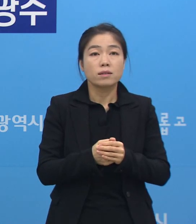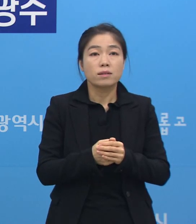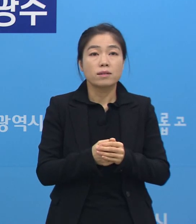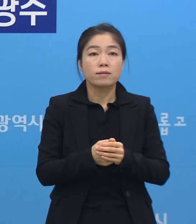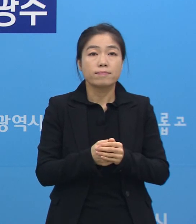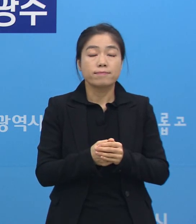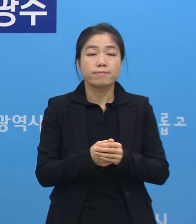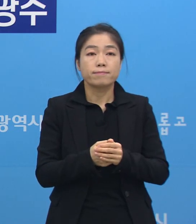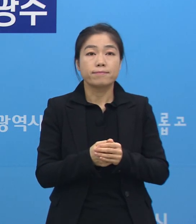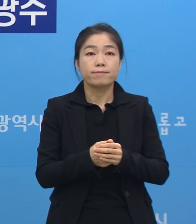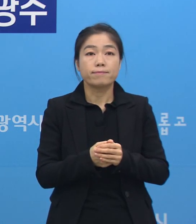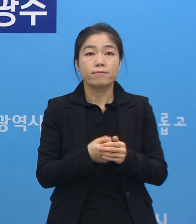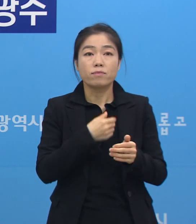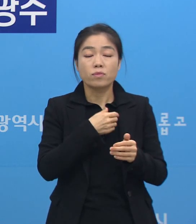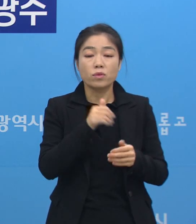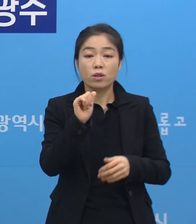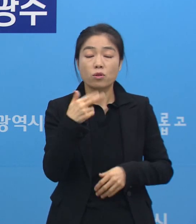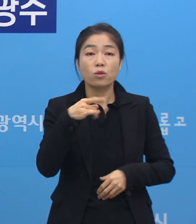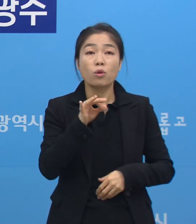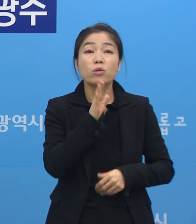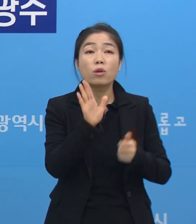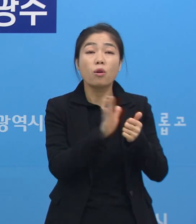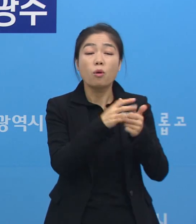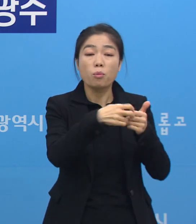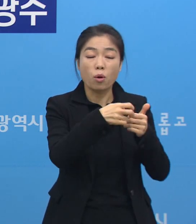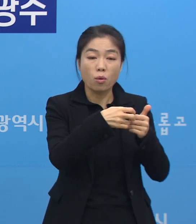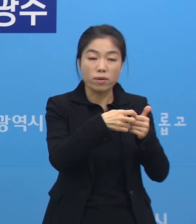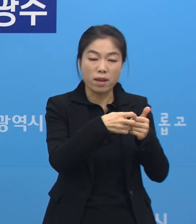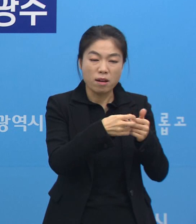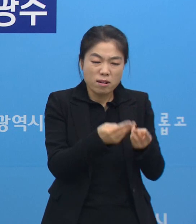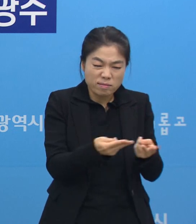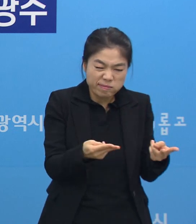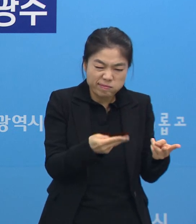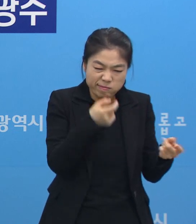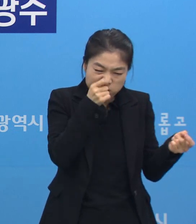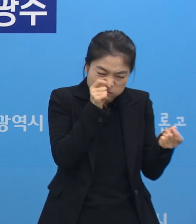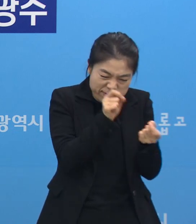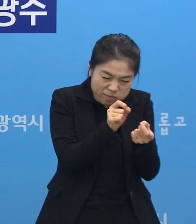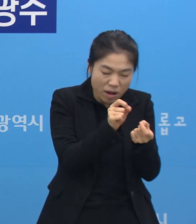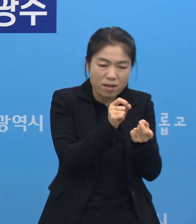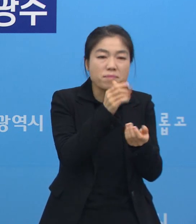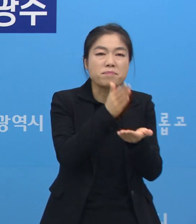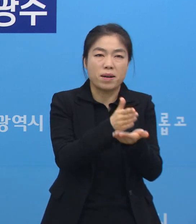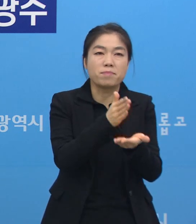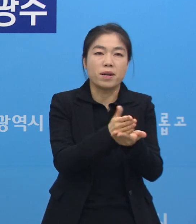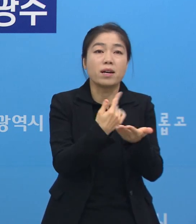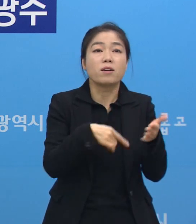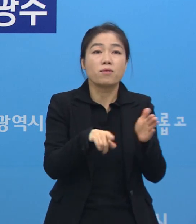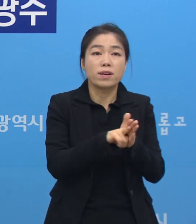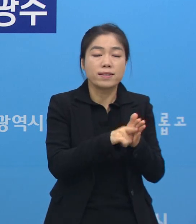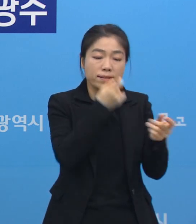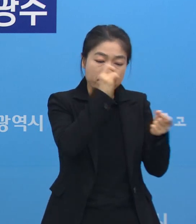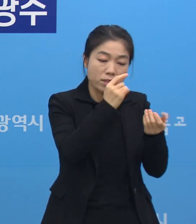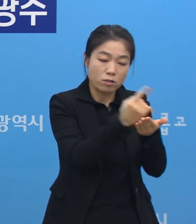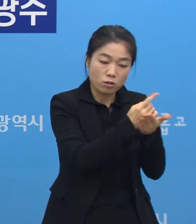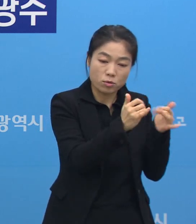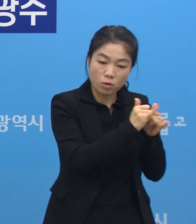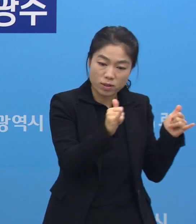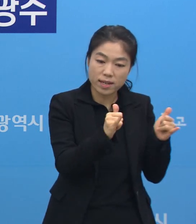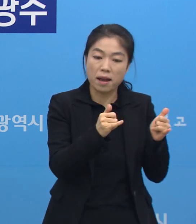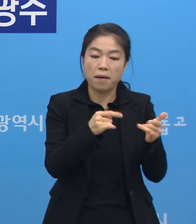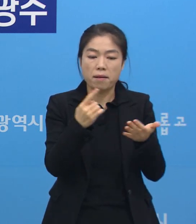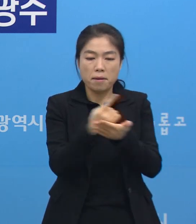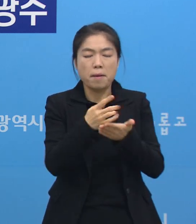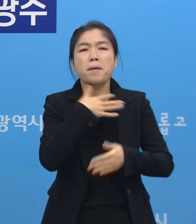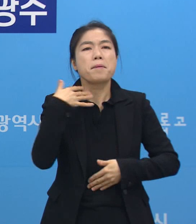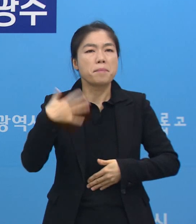효종 요양병원의 밀집도 완화 조치를 위해서 밀접 접촉자와 비접촉자를 지금